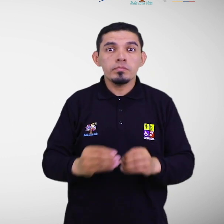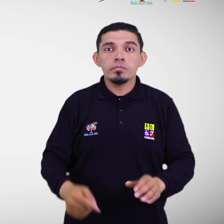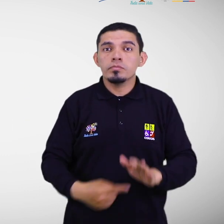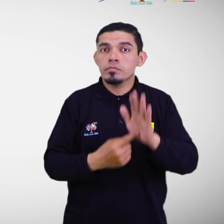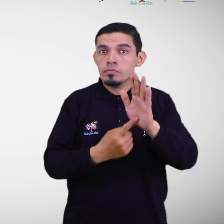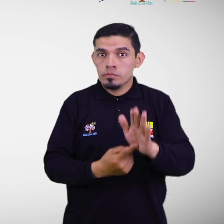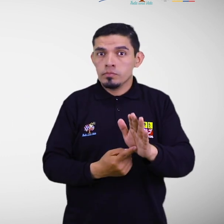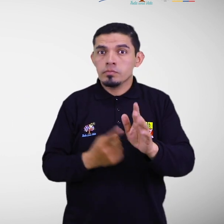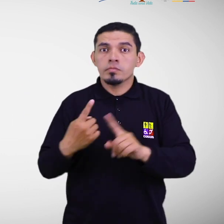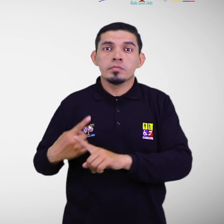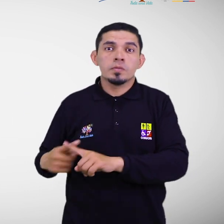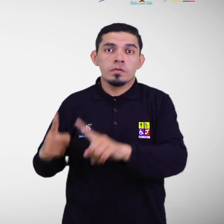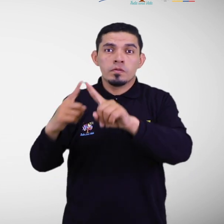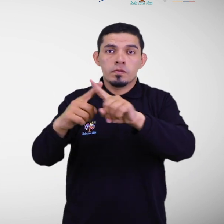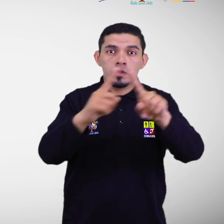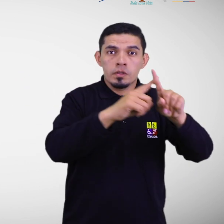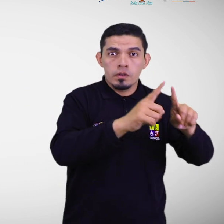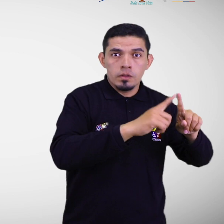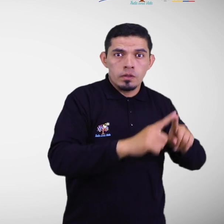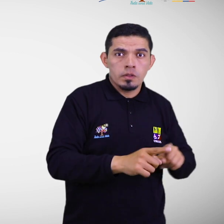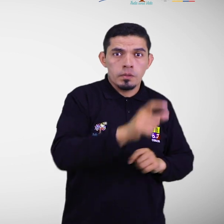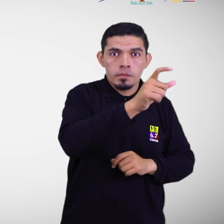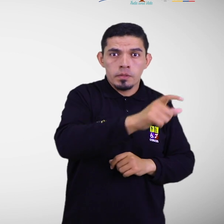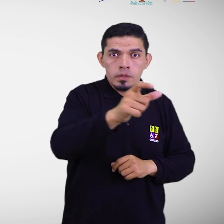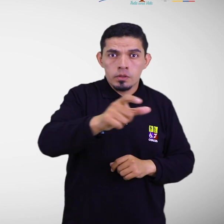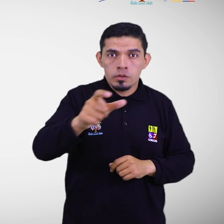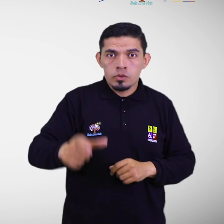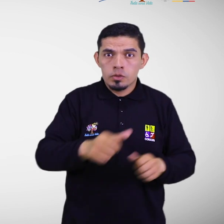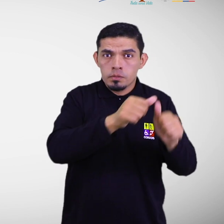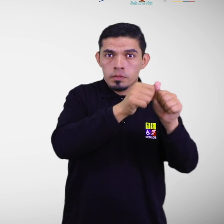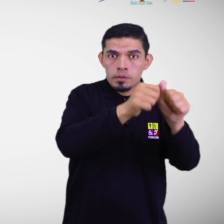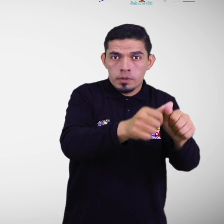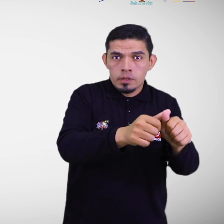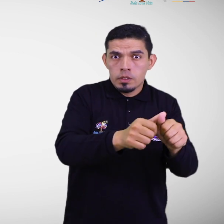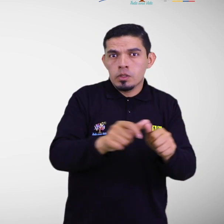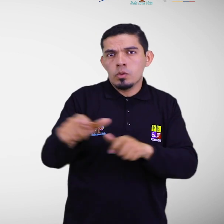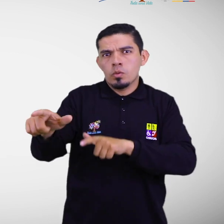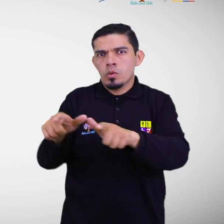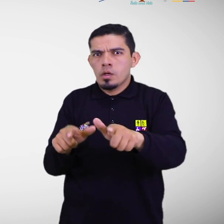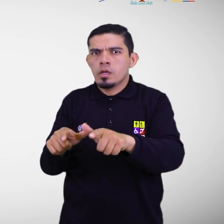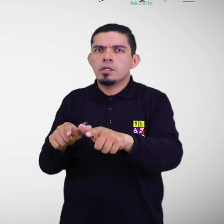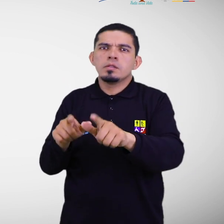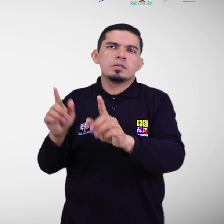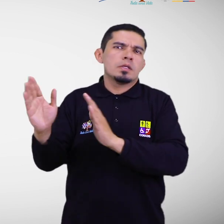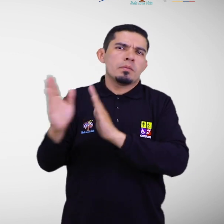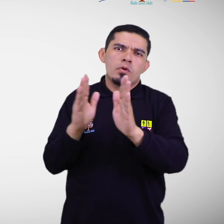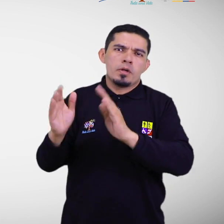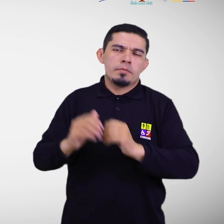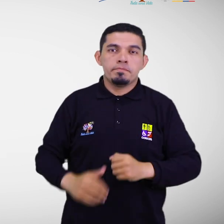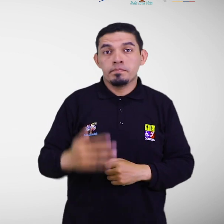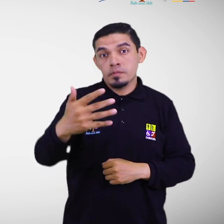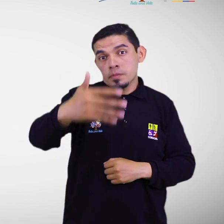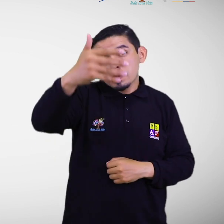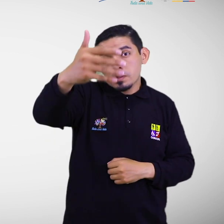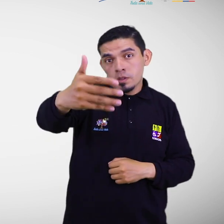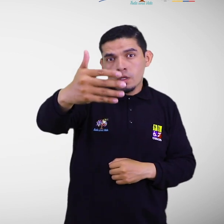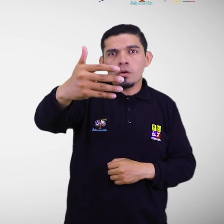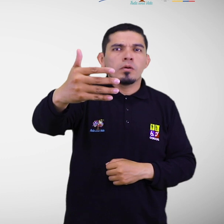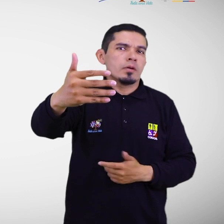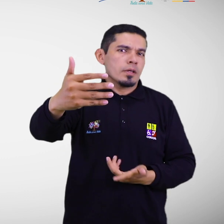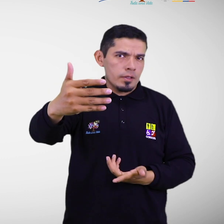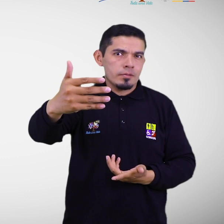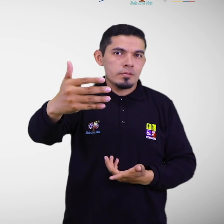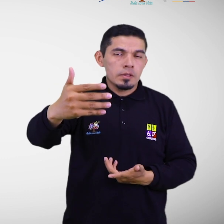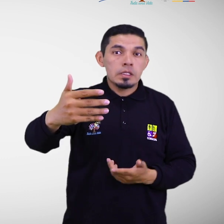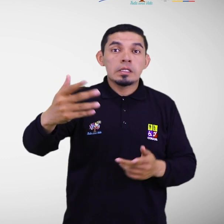diferenciada entre las que albergan personas de manera permanente y las que no. 5. Priorizar acciones en función del tipo